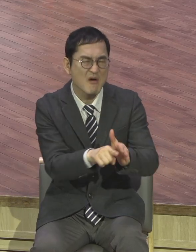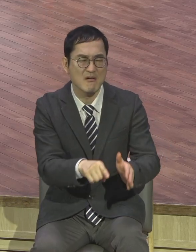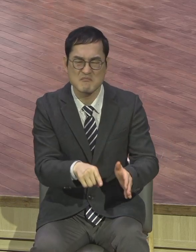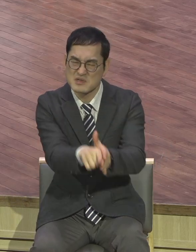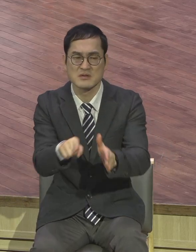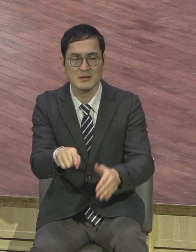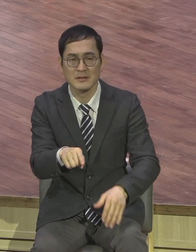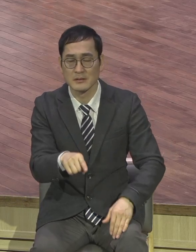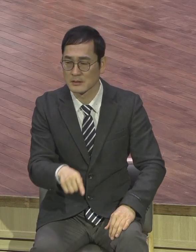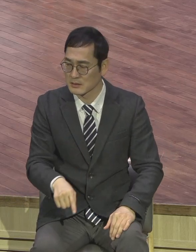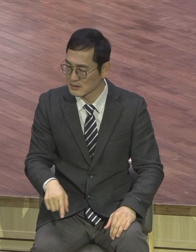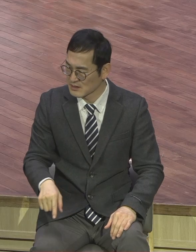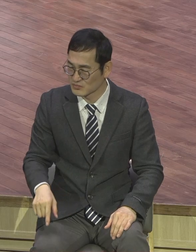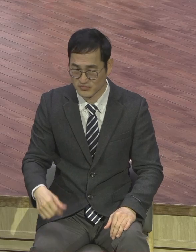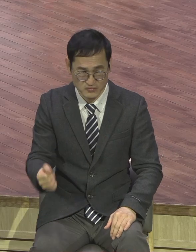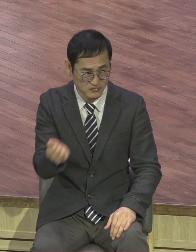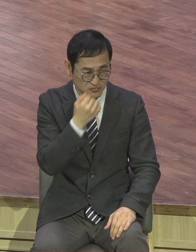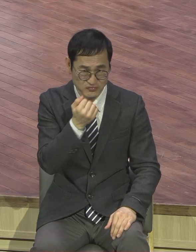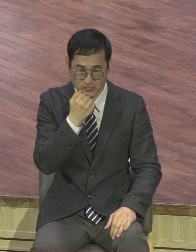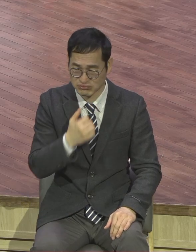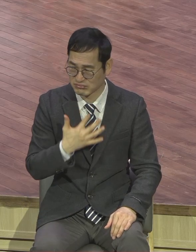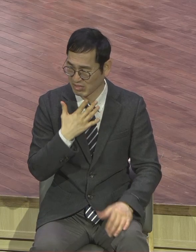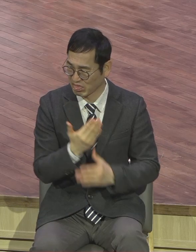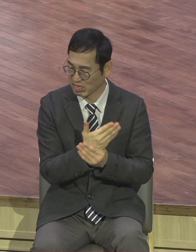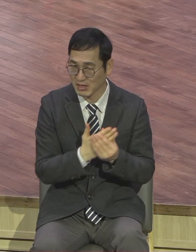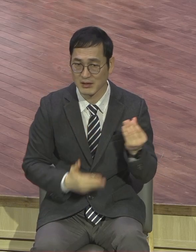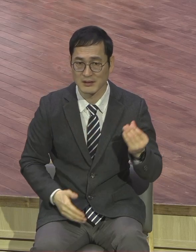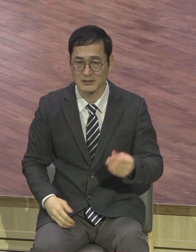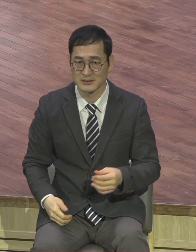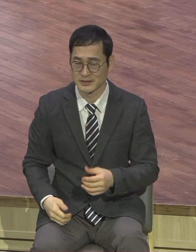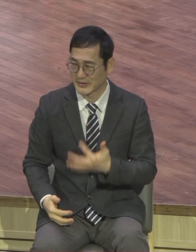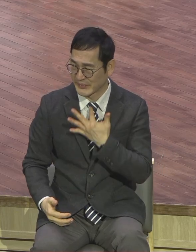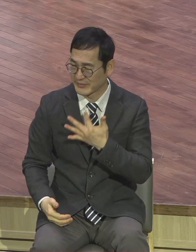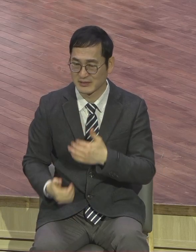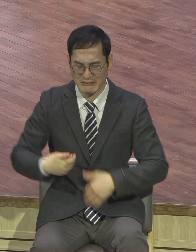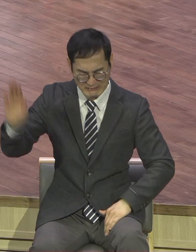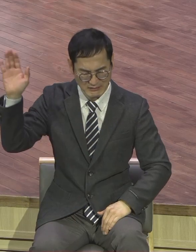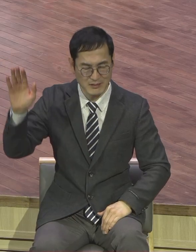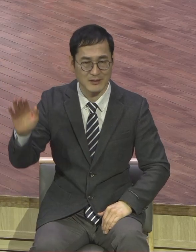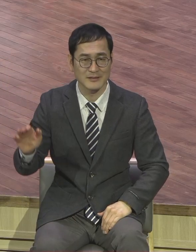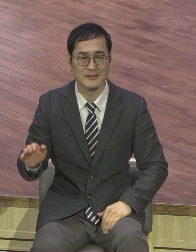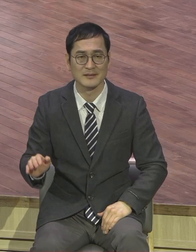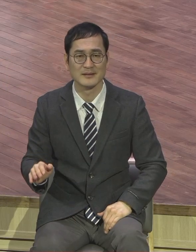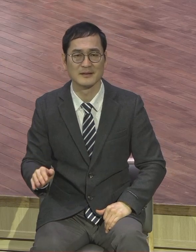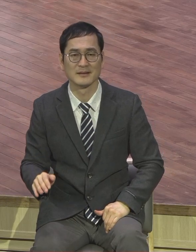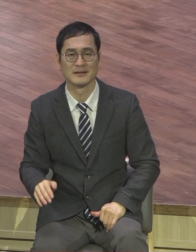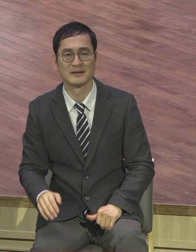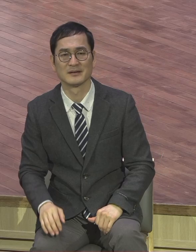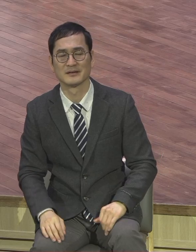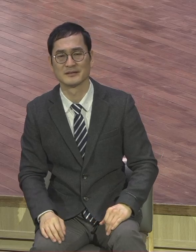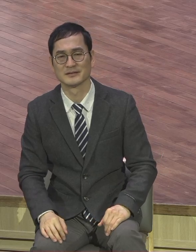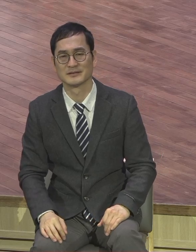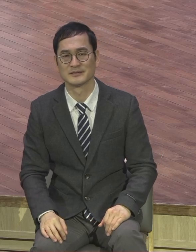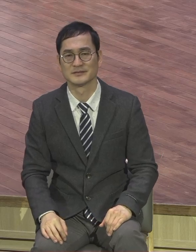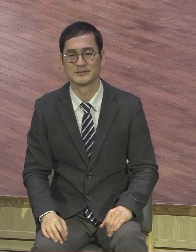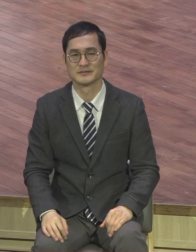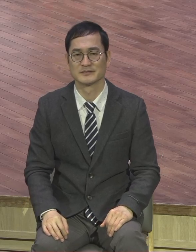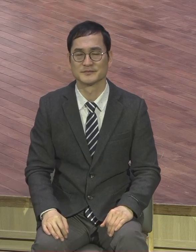그러지요. 전도 됩니까? 안되지요. 전도 안된단 말이에요. 보통 부끄러운 말 아니거든요. 부응이 안된단 말이에요. 보통 부끄러운 말 아니에요.